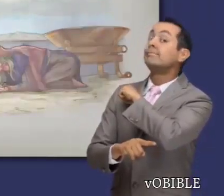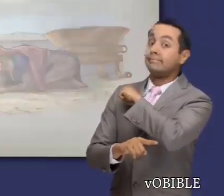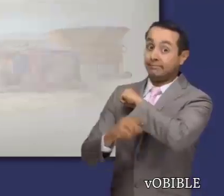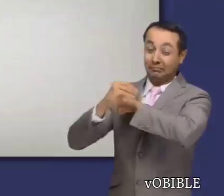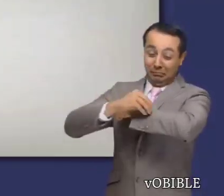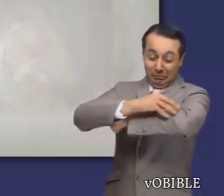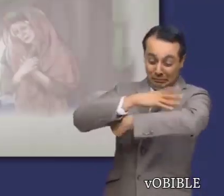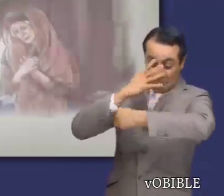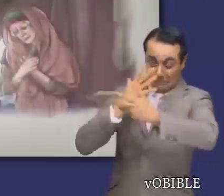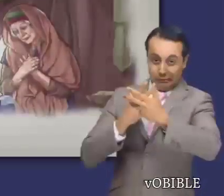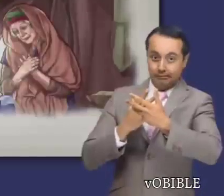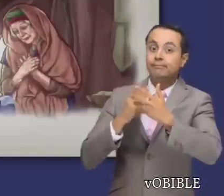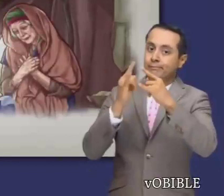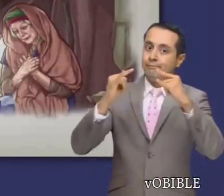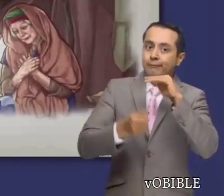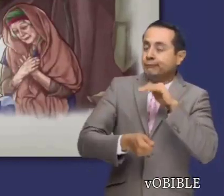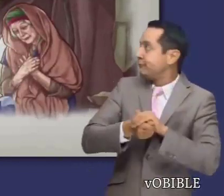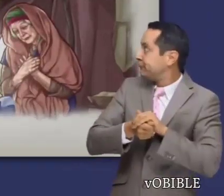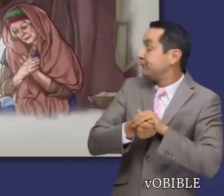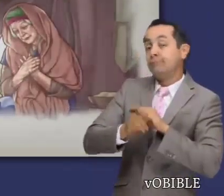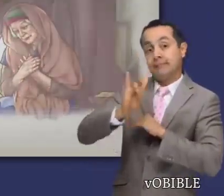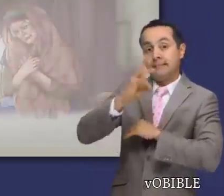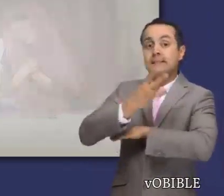y ella tiene que pasar siete días en cuarentena.